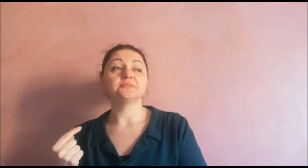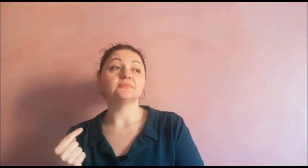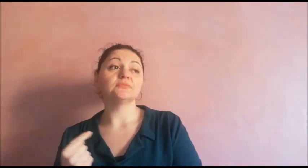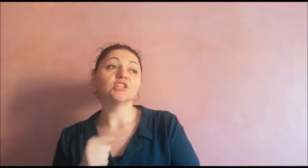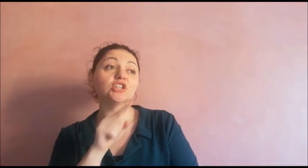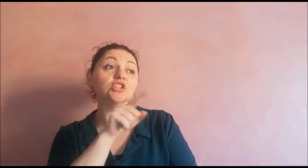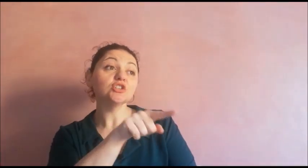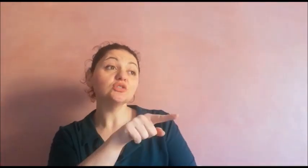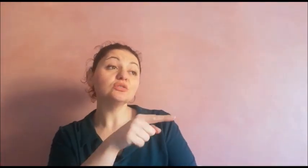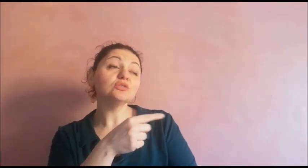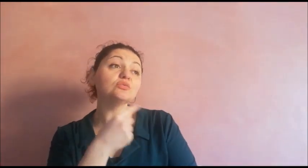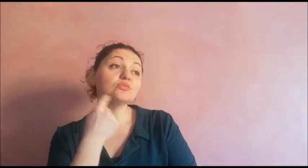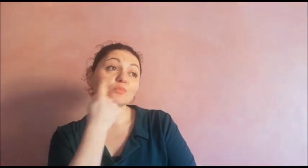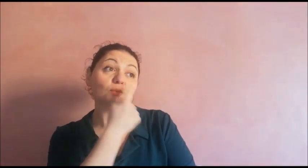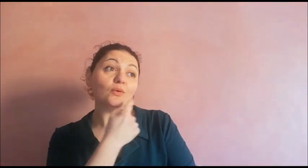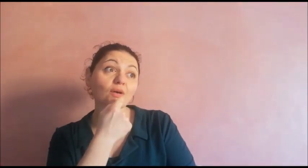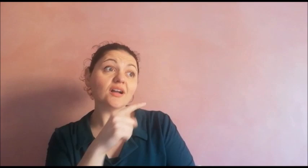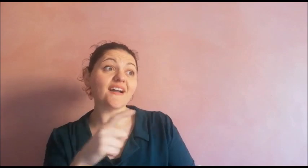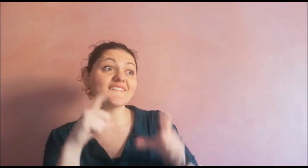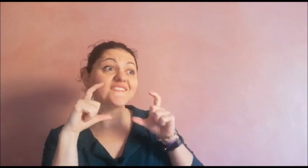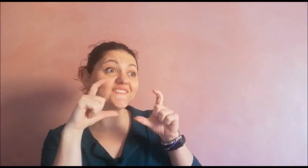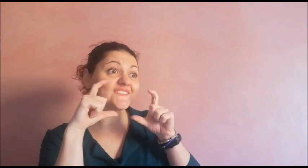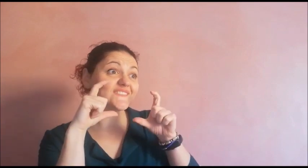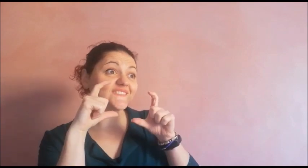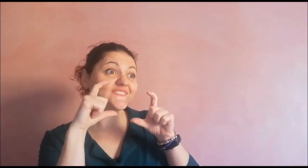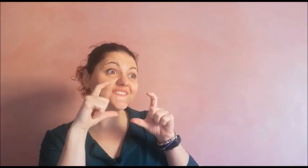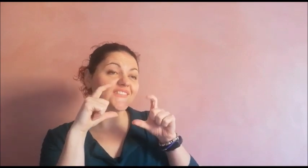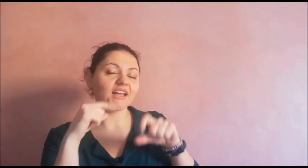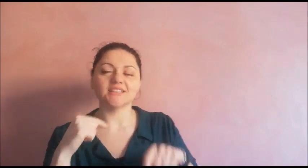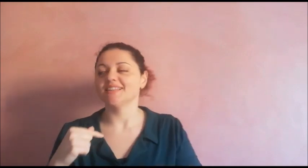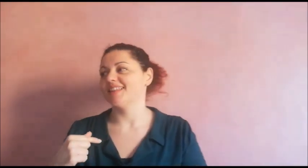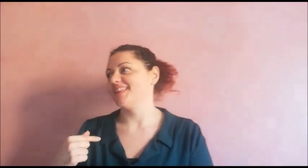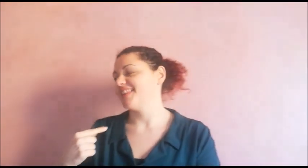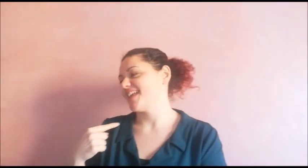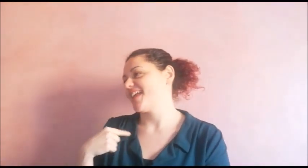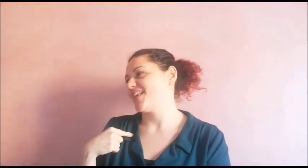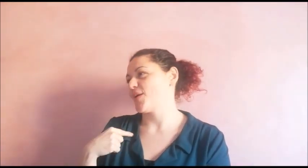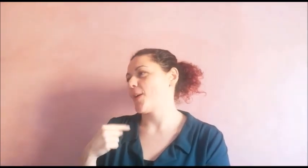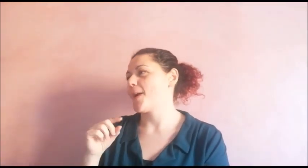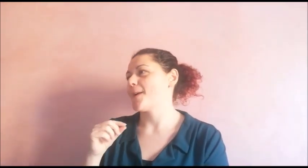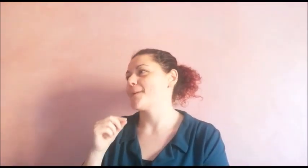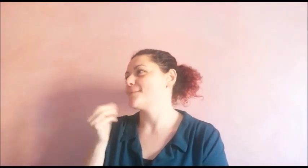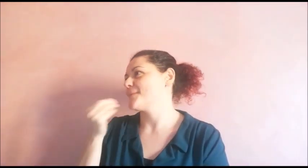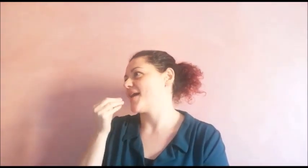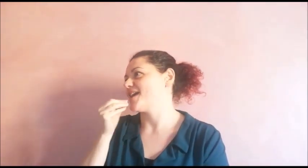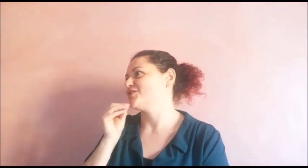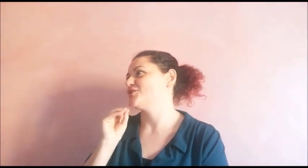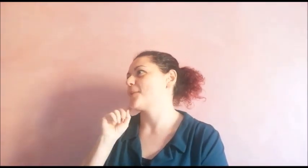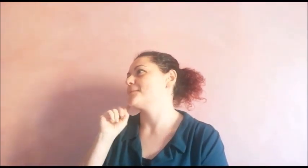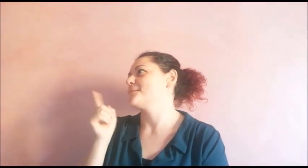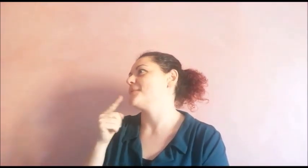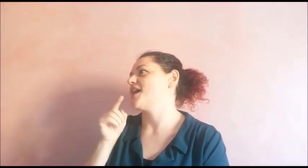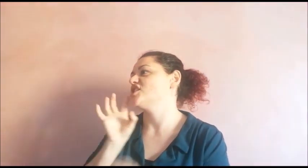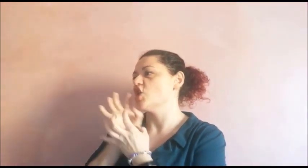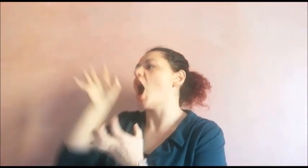Nonna, che bocca grande che hai! È per mangiarti meglio, mia cara!